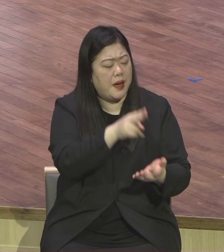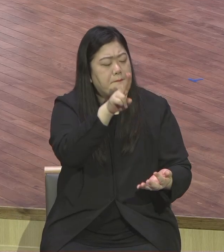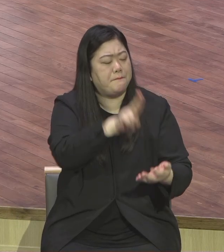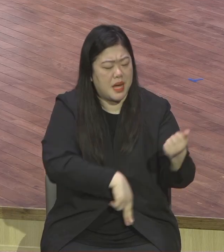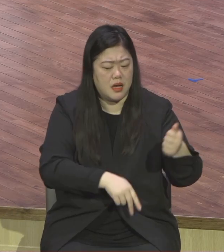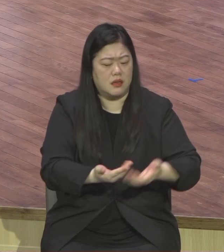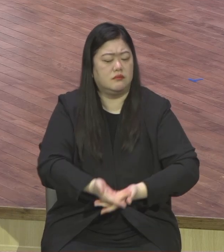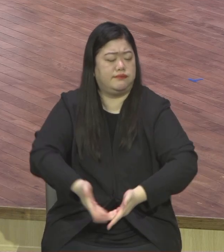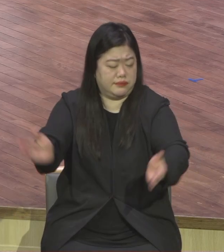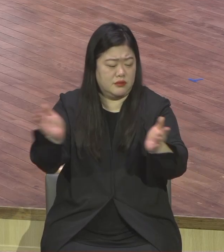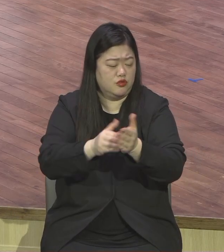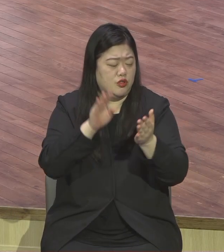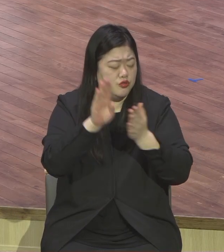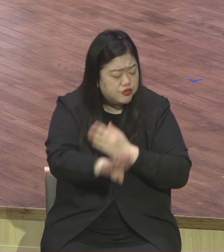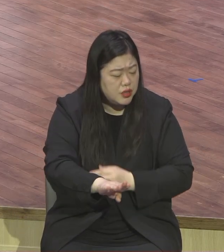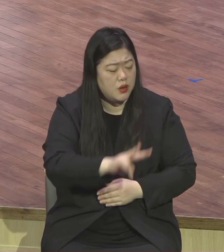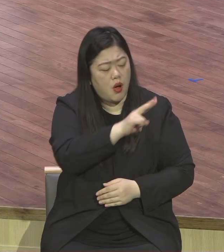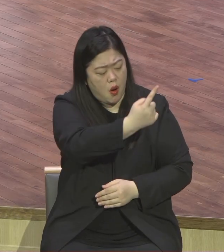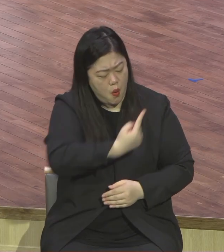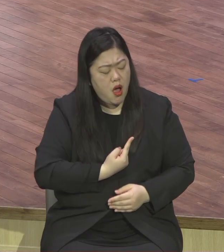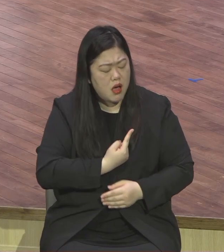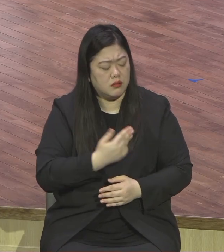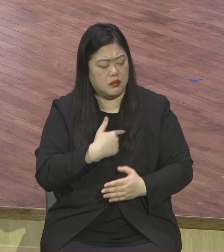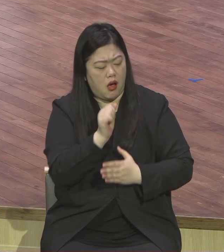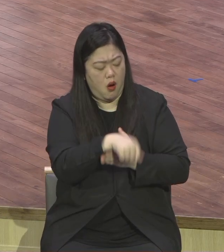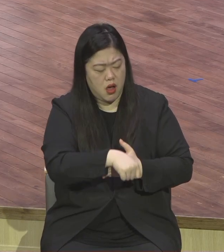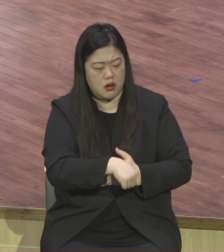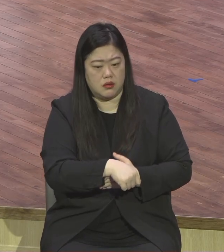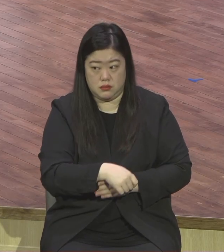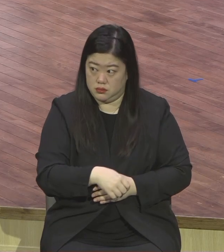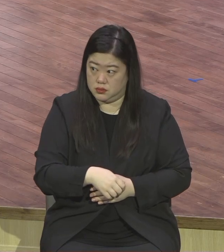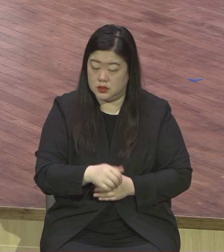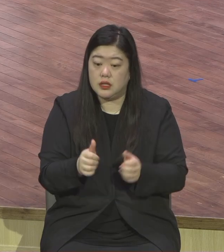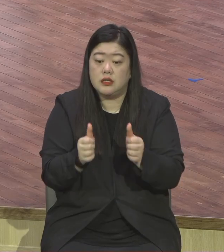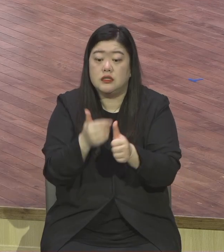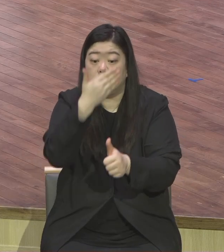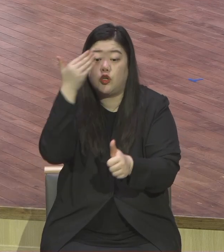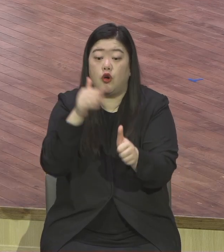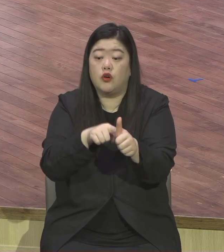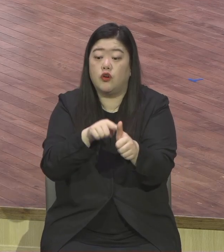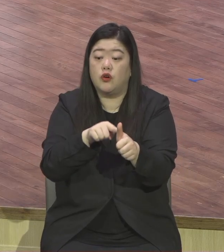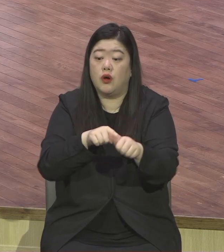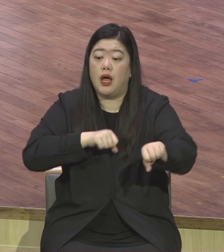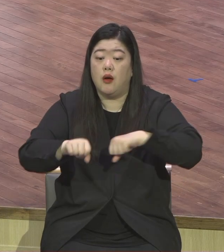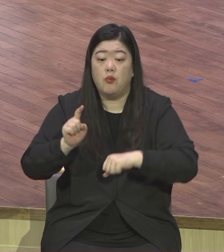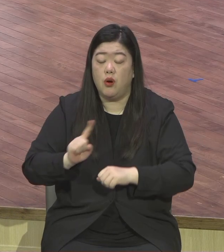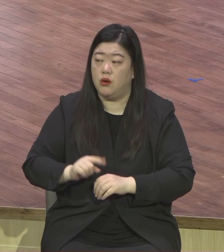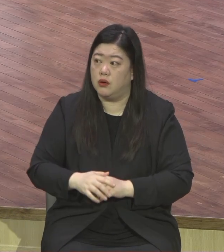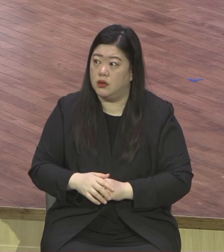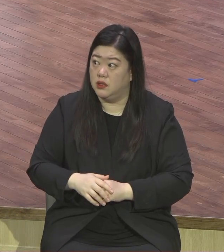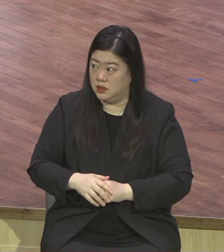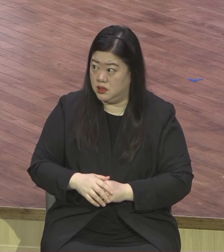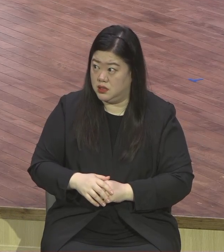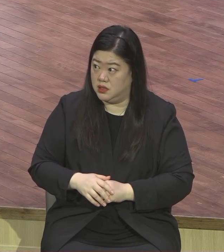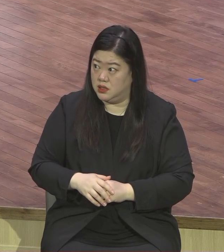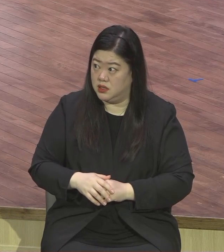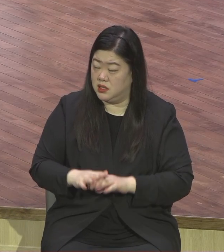돌아갔다는 사실을 밝히고 있어요. 눈에 보이는 물질 때문에 영원한 생명을 포기하는